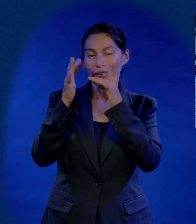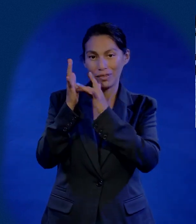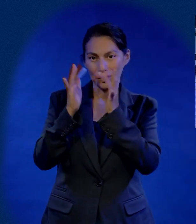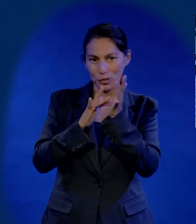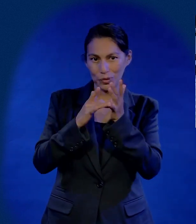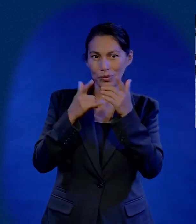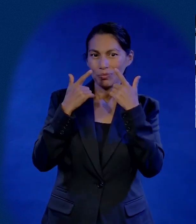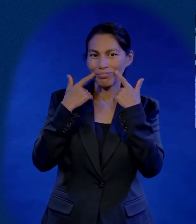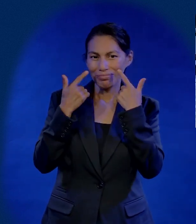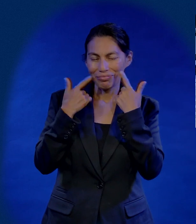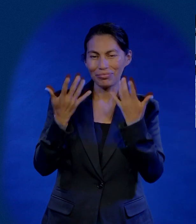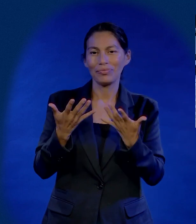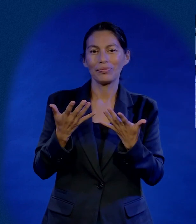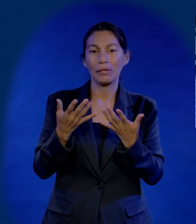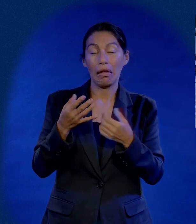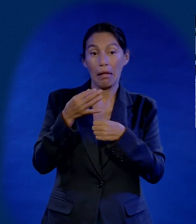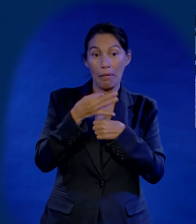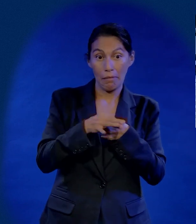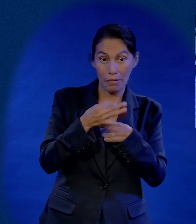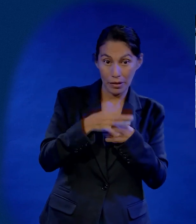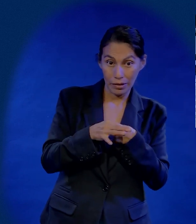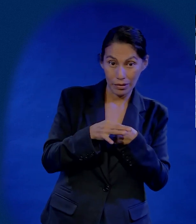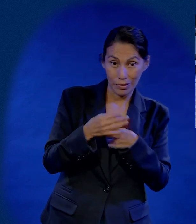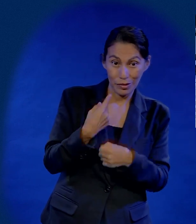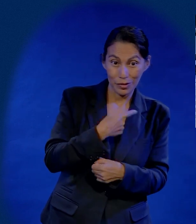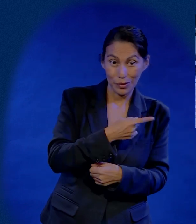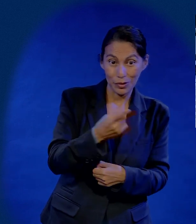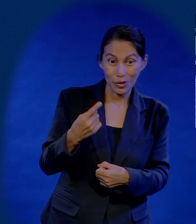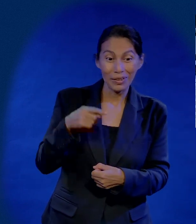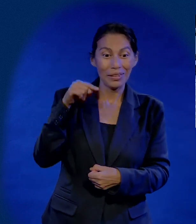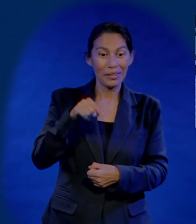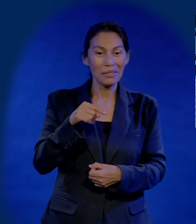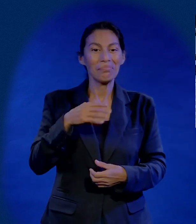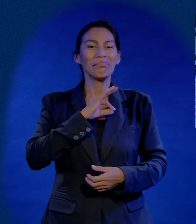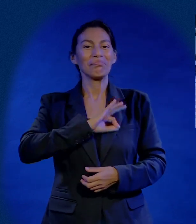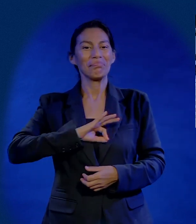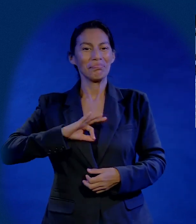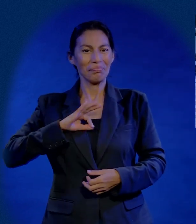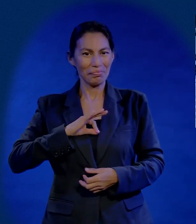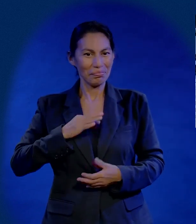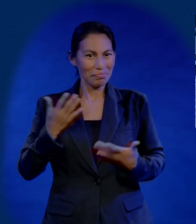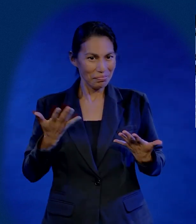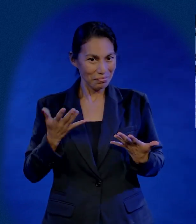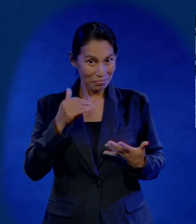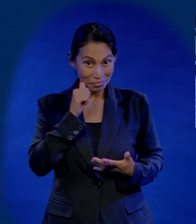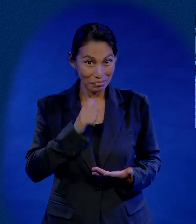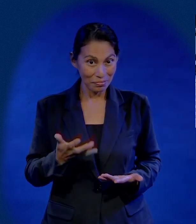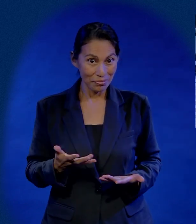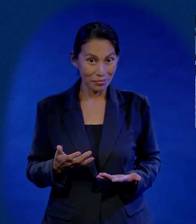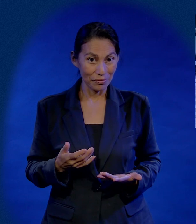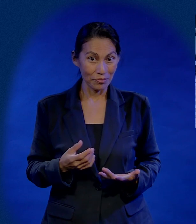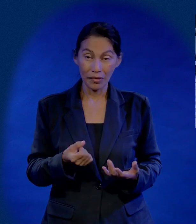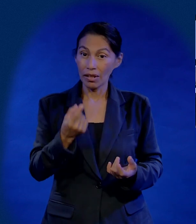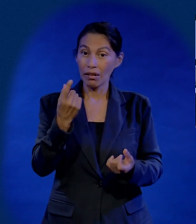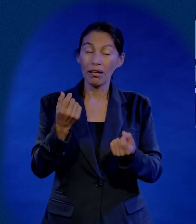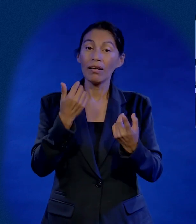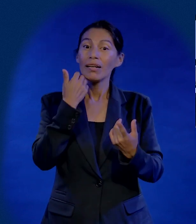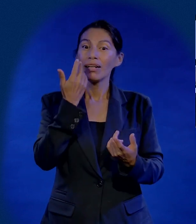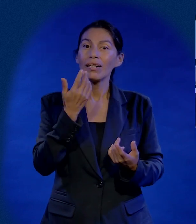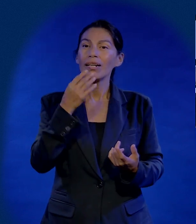Eternamente Por la gracia De Jesús Mientras caminamos Allá Qué bien nos haría Caminar